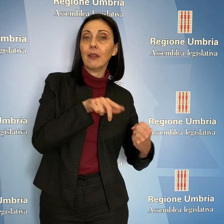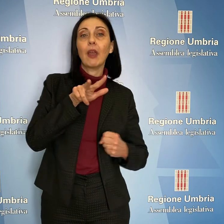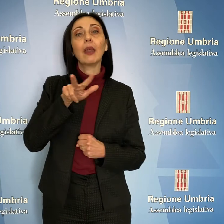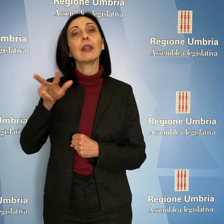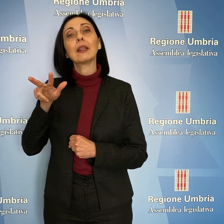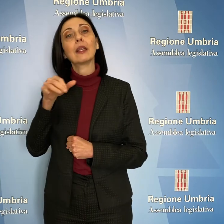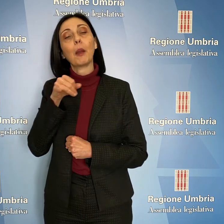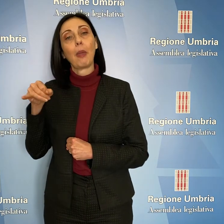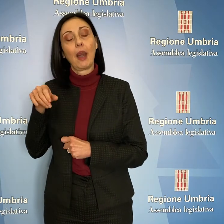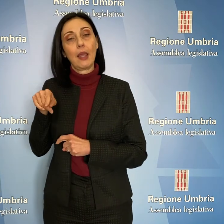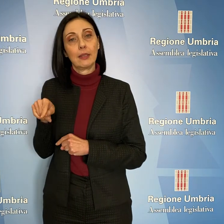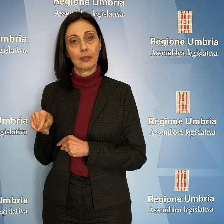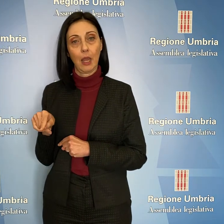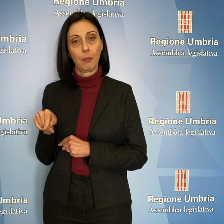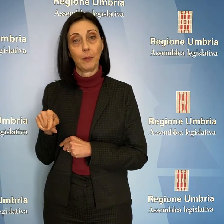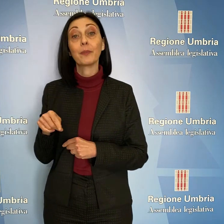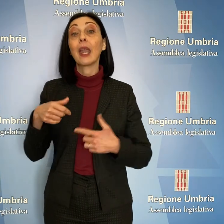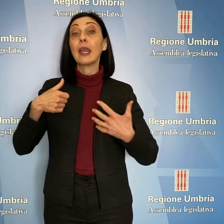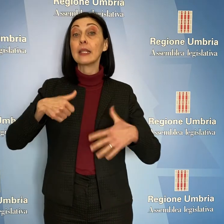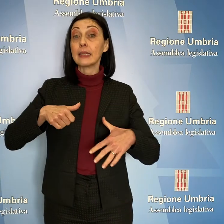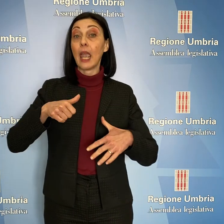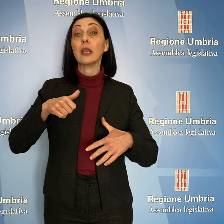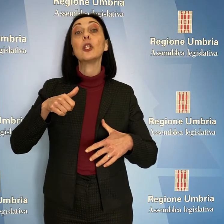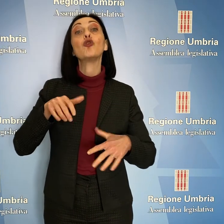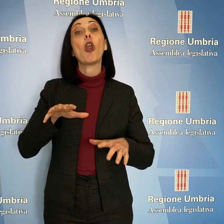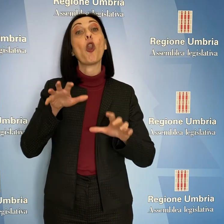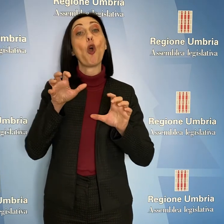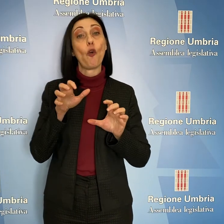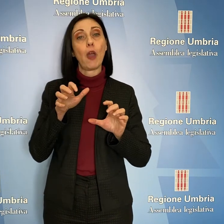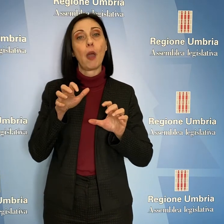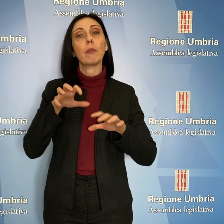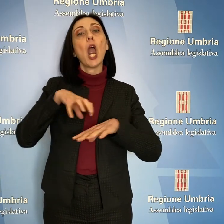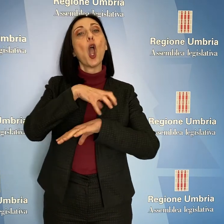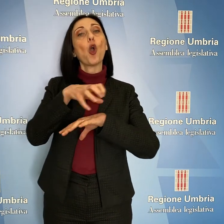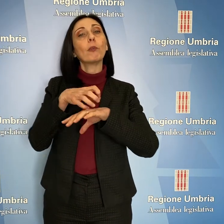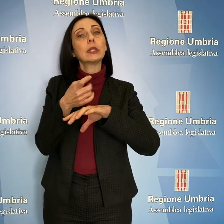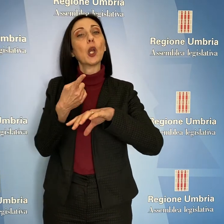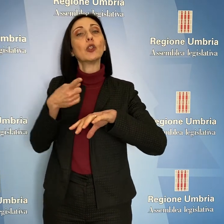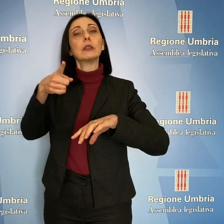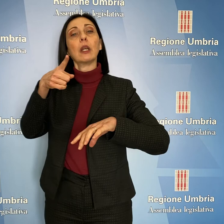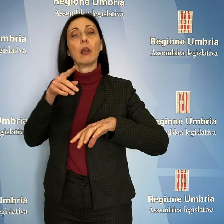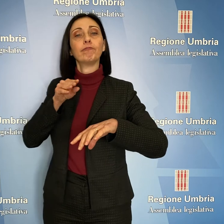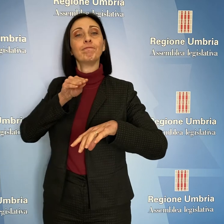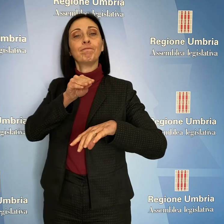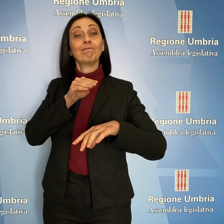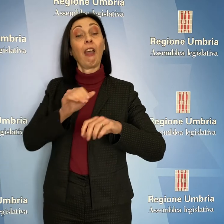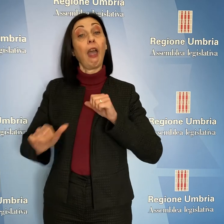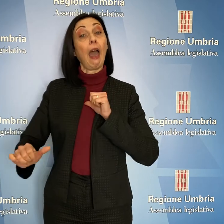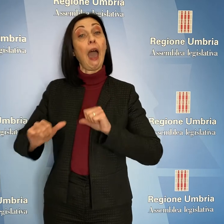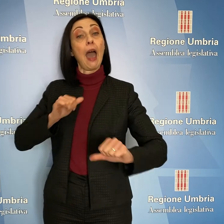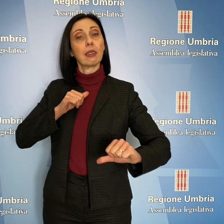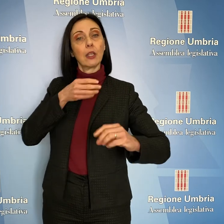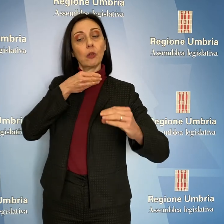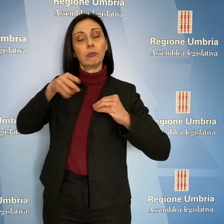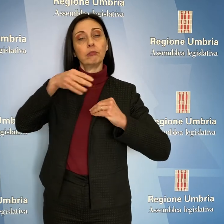per le semi. Il 16 novembre è stato richiesto il commissario straordinario l'invio in anticipo di 49